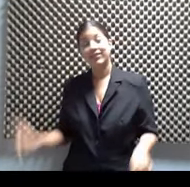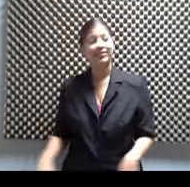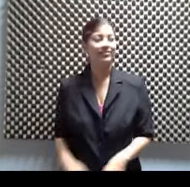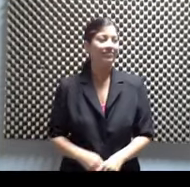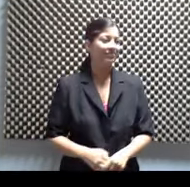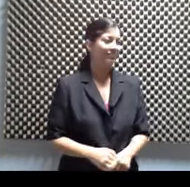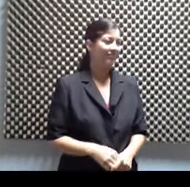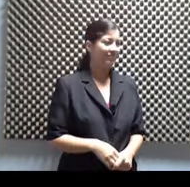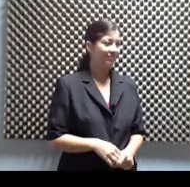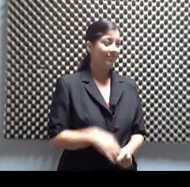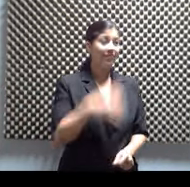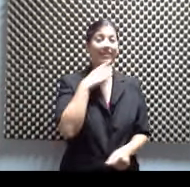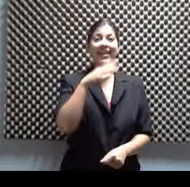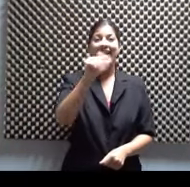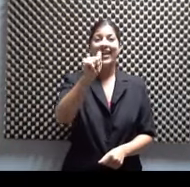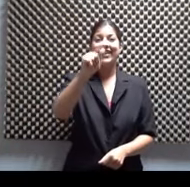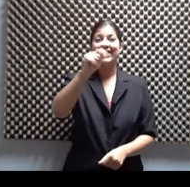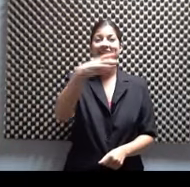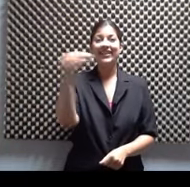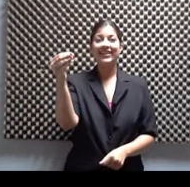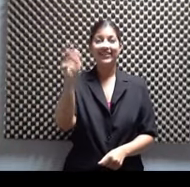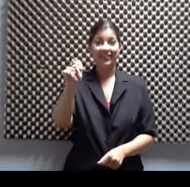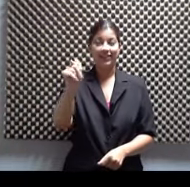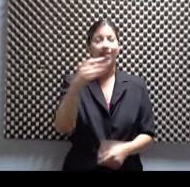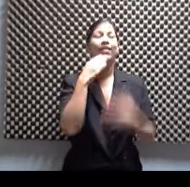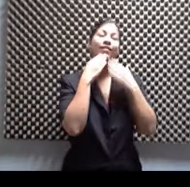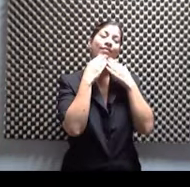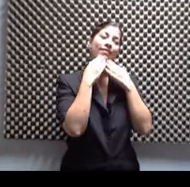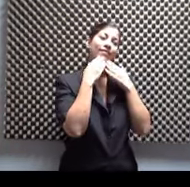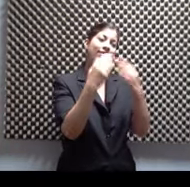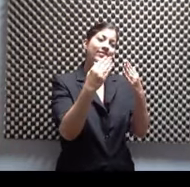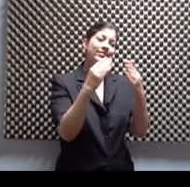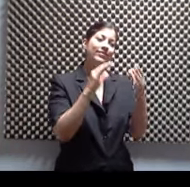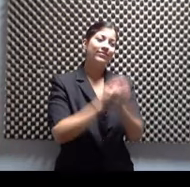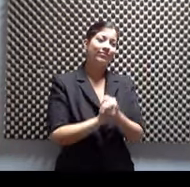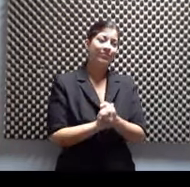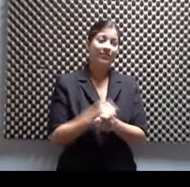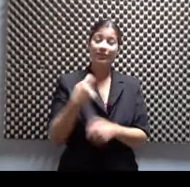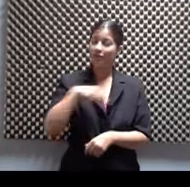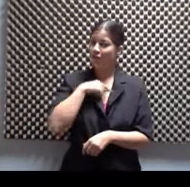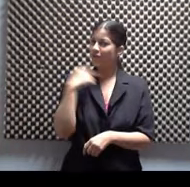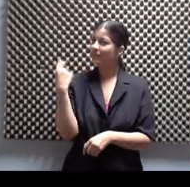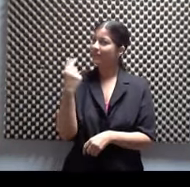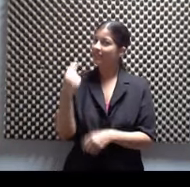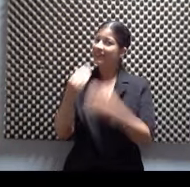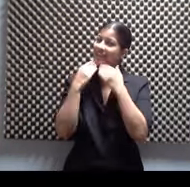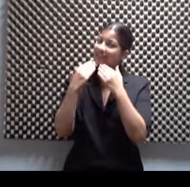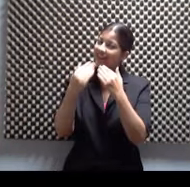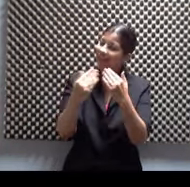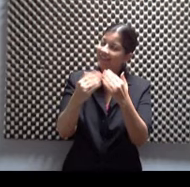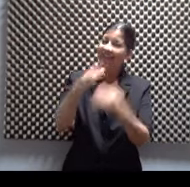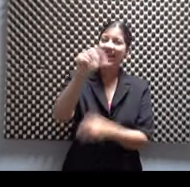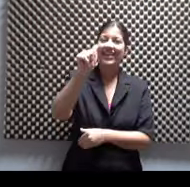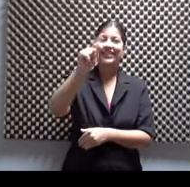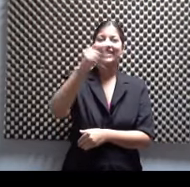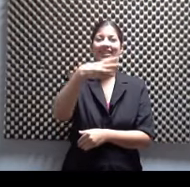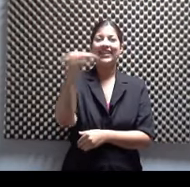viste, AT&T. AT&T. Ah, AT&T, gracias. Que tenemos que ver, que siempre tenemos que agradecer a AT&T que nos tiene, mira, con la